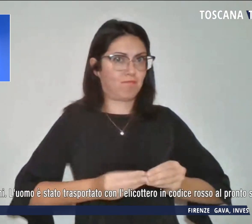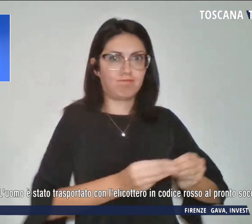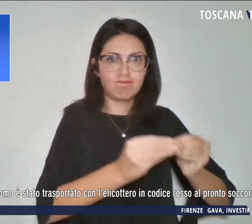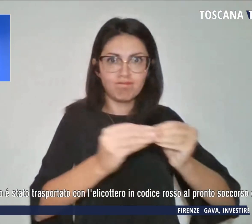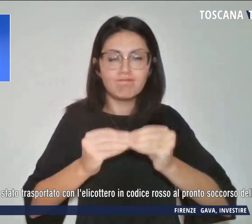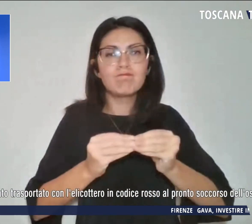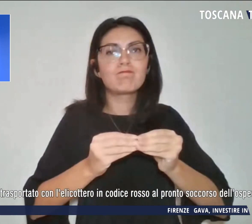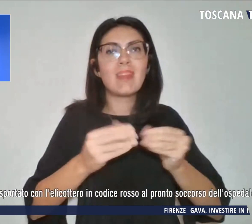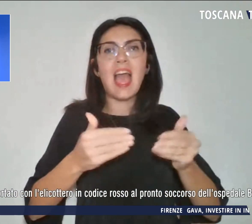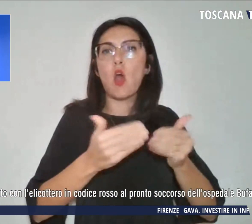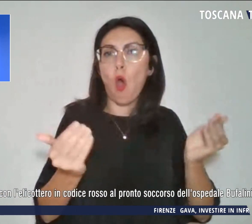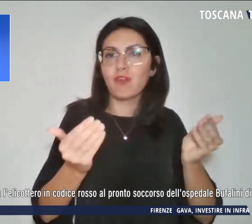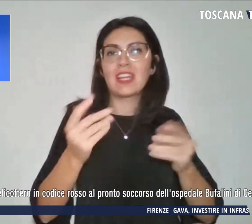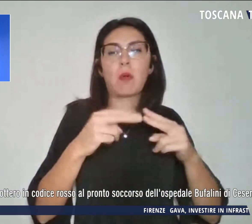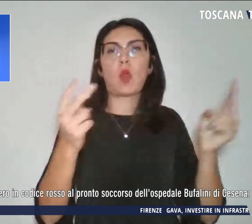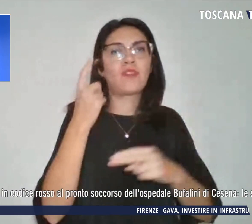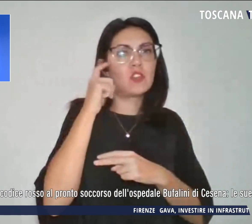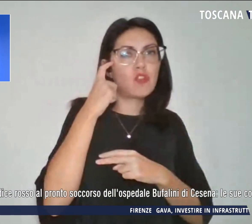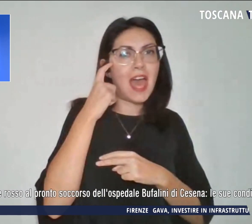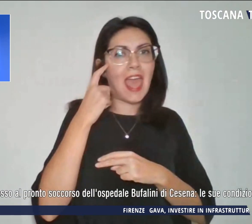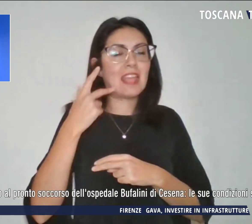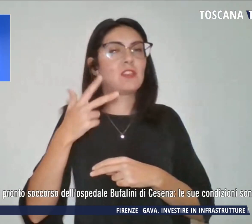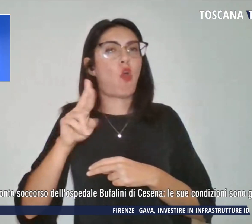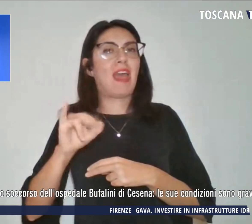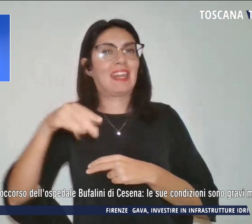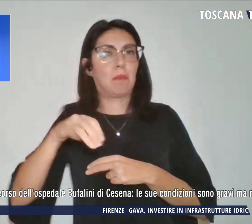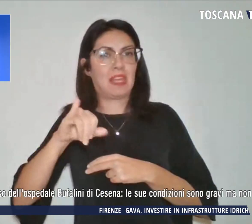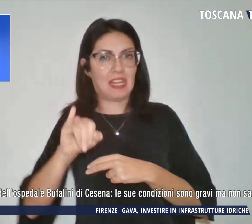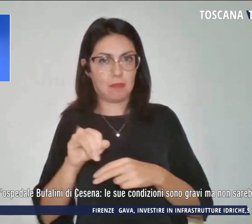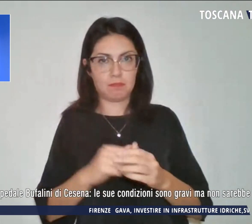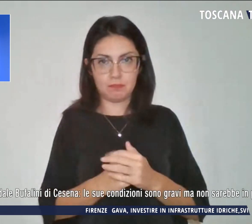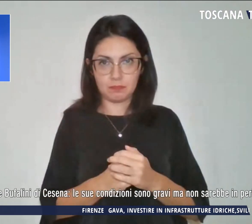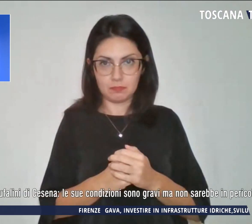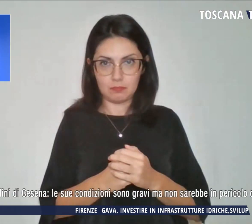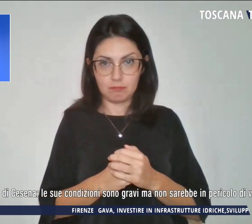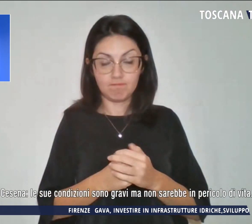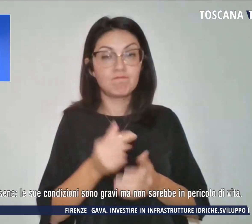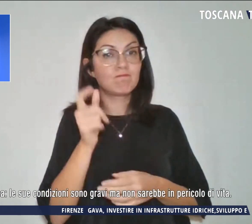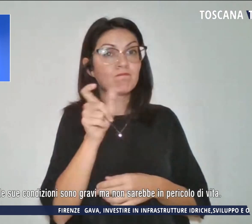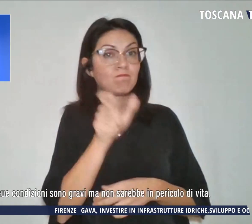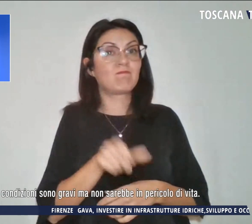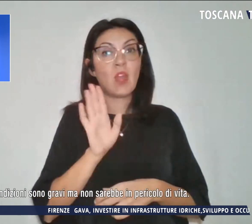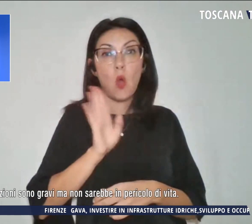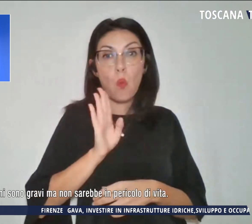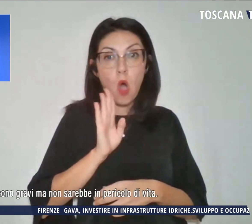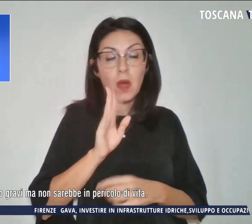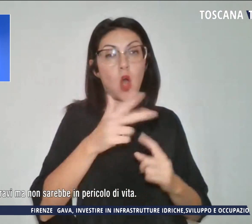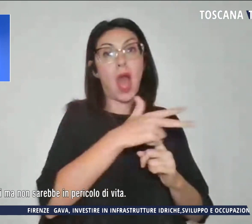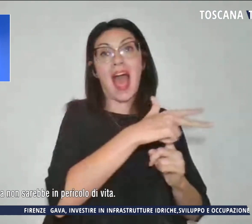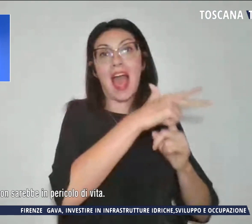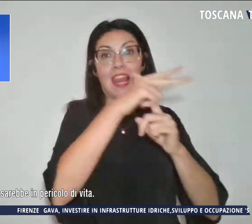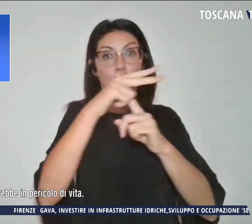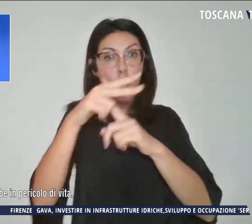le province di Arezzo e Rimini. L'uomo è stato trasportato con l'elicottero in